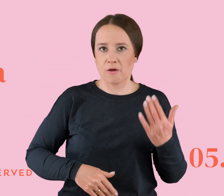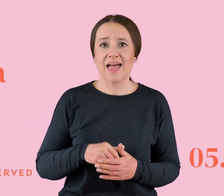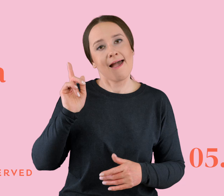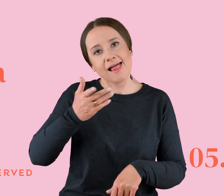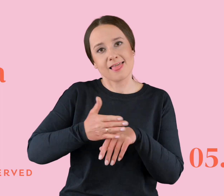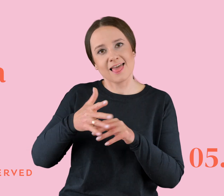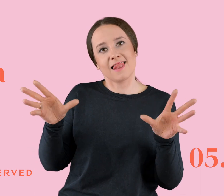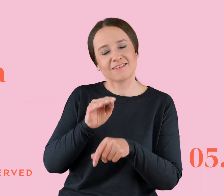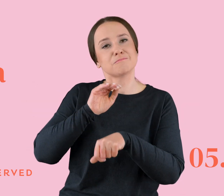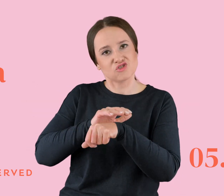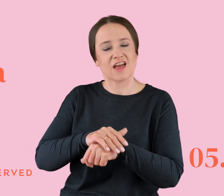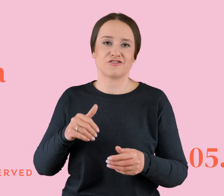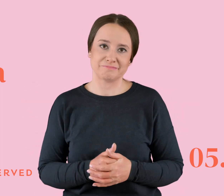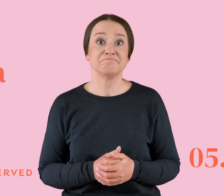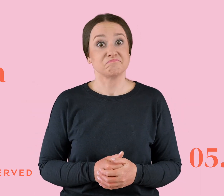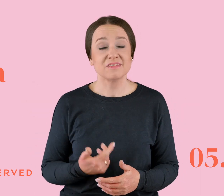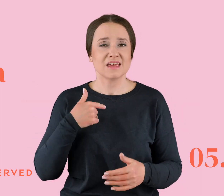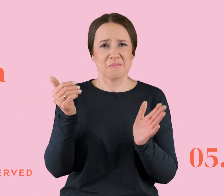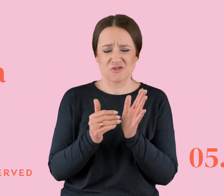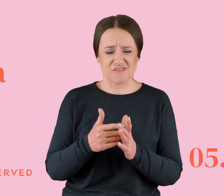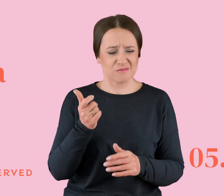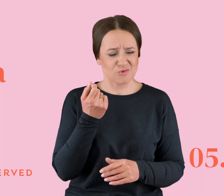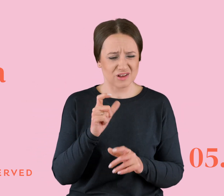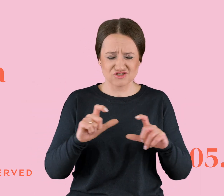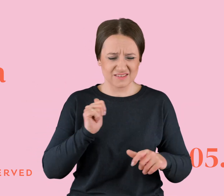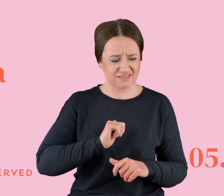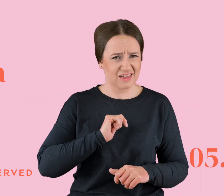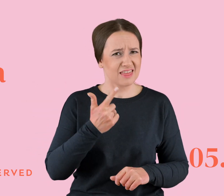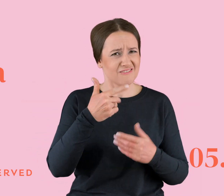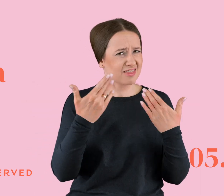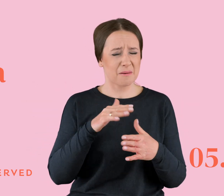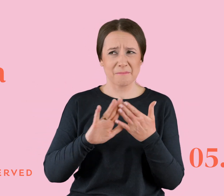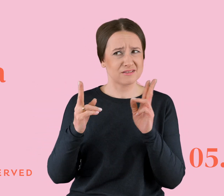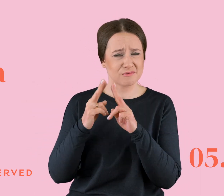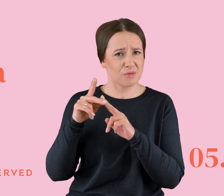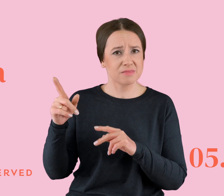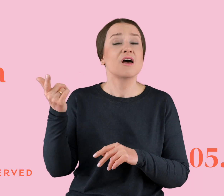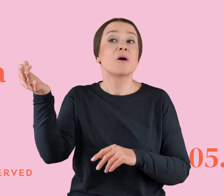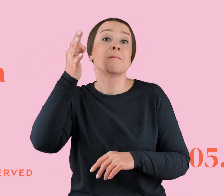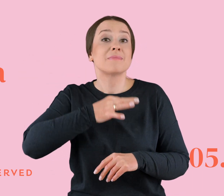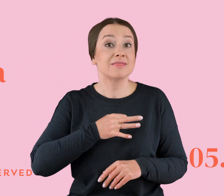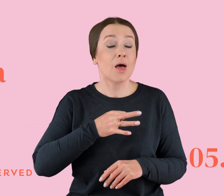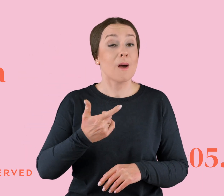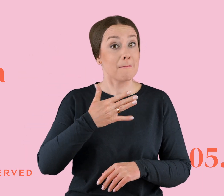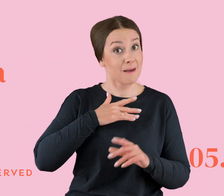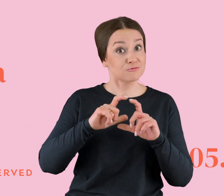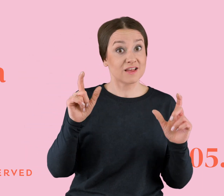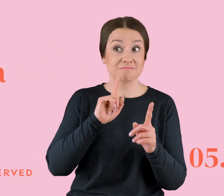przyjaźnić. Potrzebowałem wtedy trochę czasu dla siebie i nie odzywałem się za dwa dni, to zapytała, czy mam czas pogadać. I co się okazało?